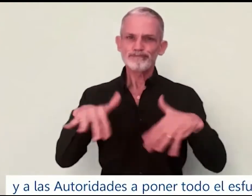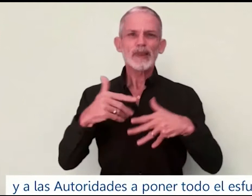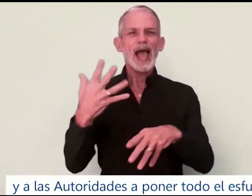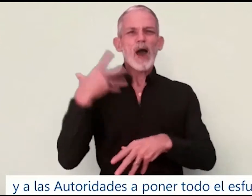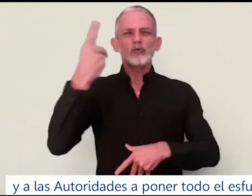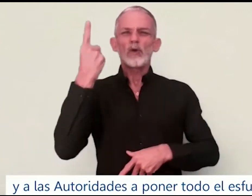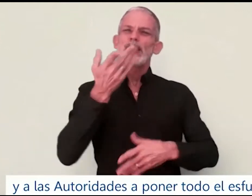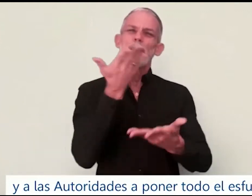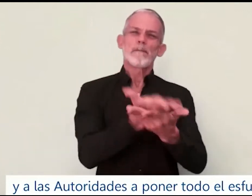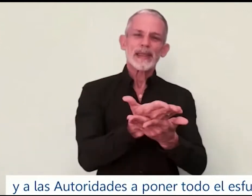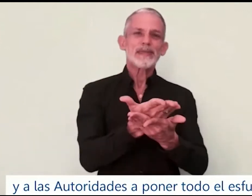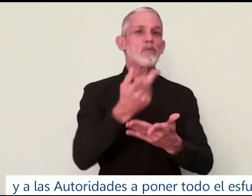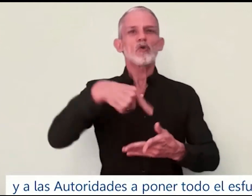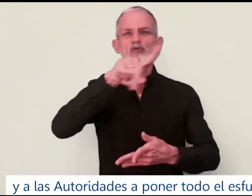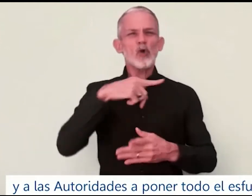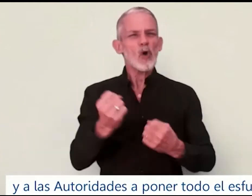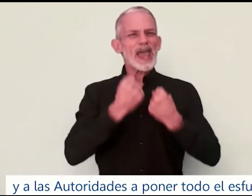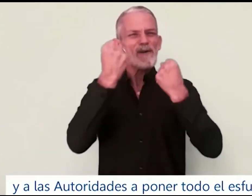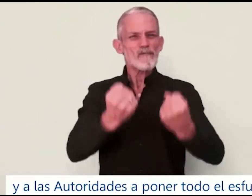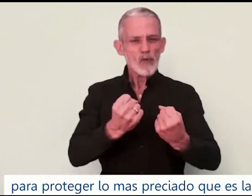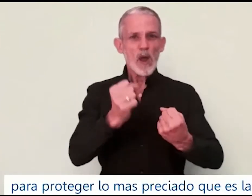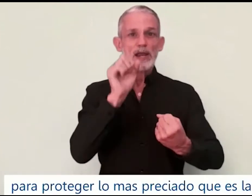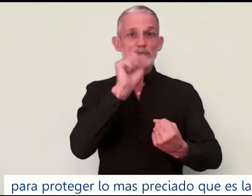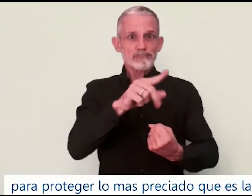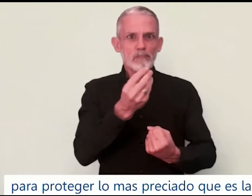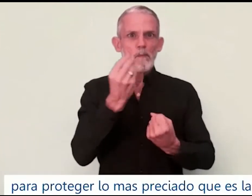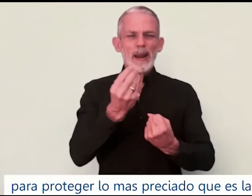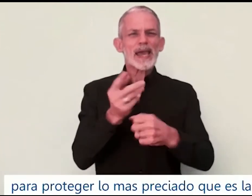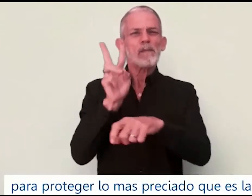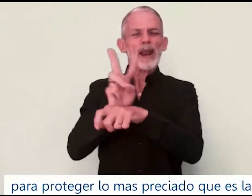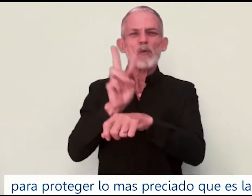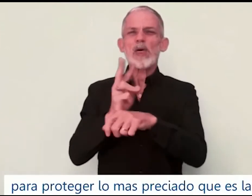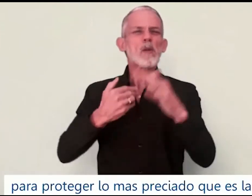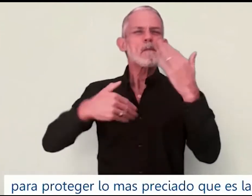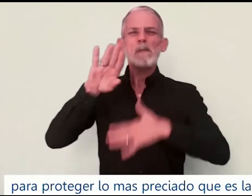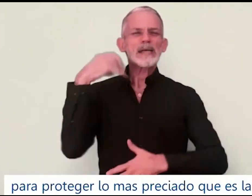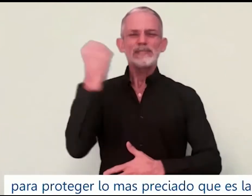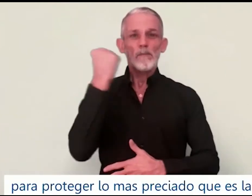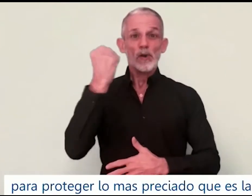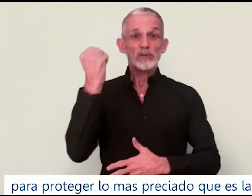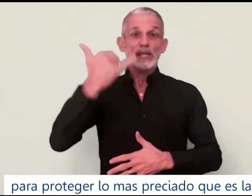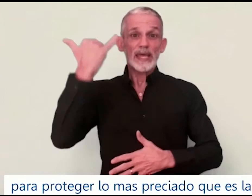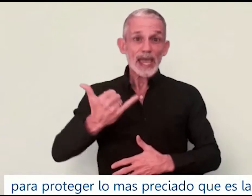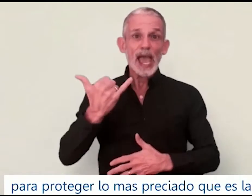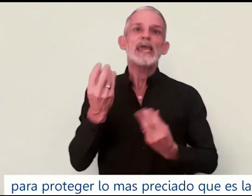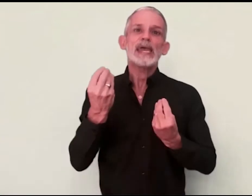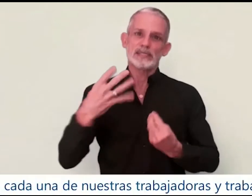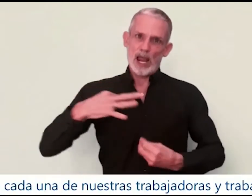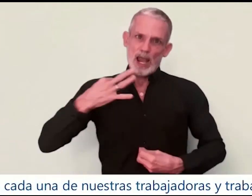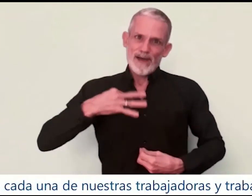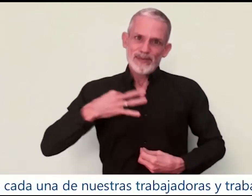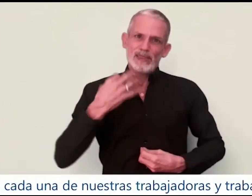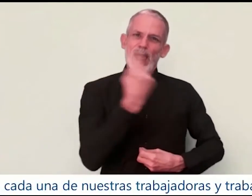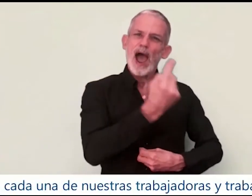a poner todo el esfuerzo para proteger lo más preciado que es la vida de cada una de nuestras